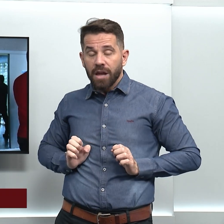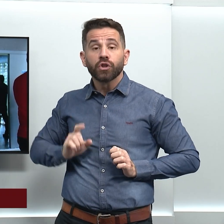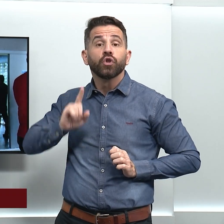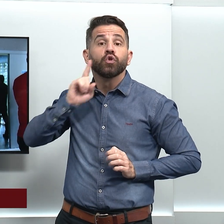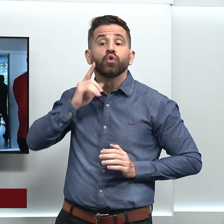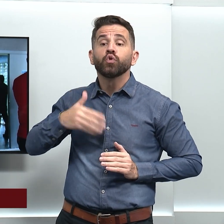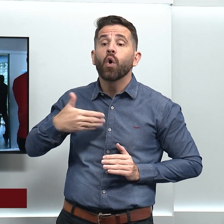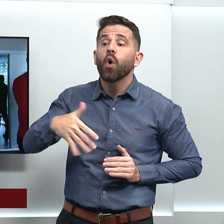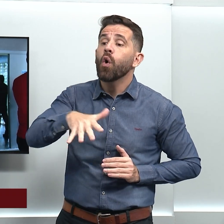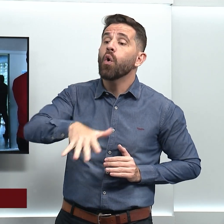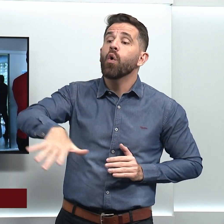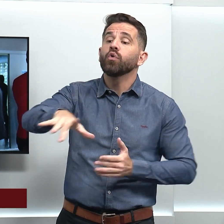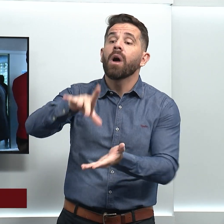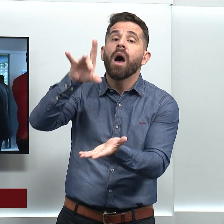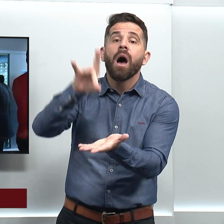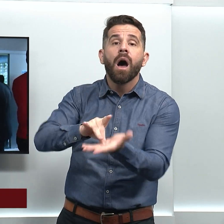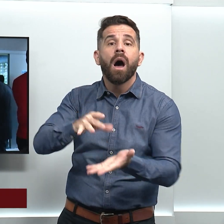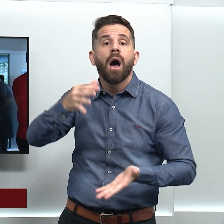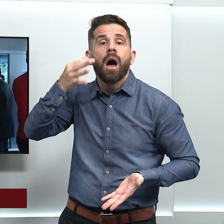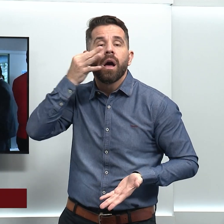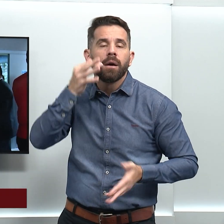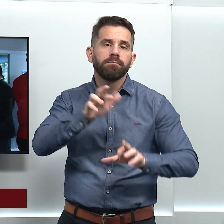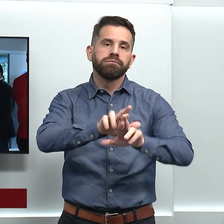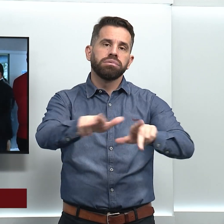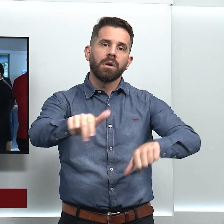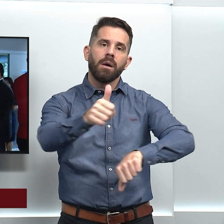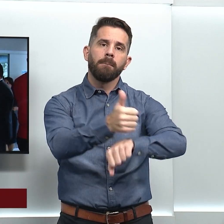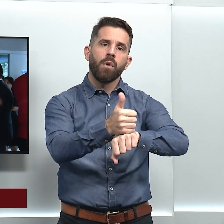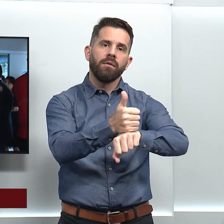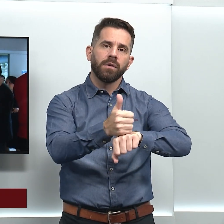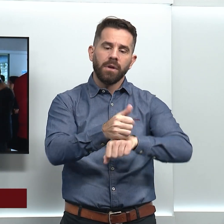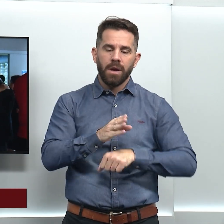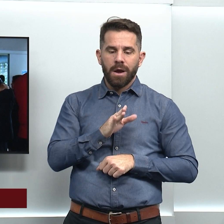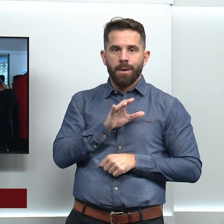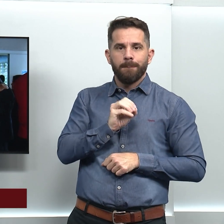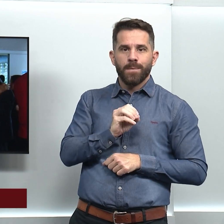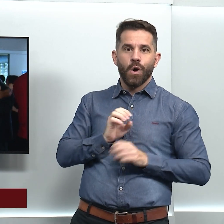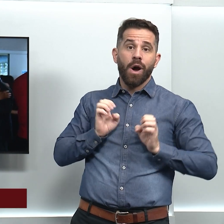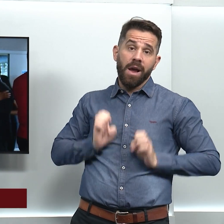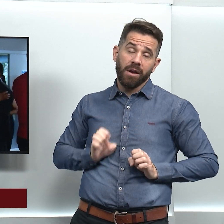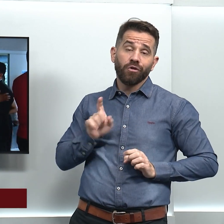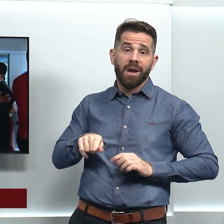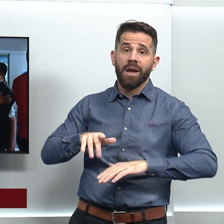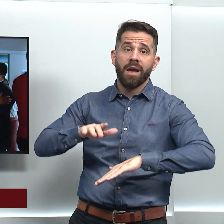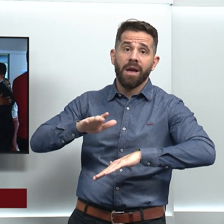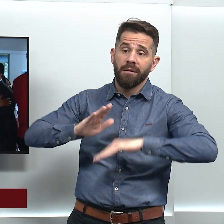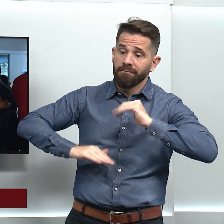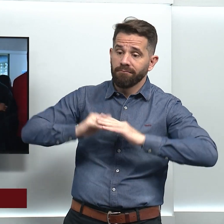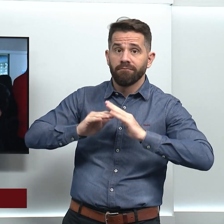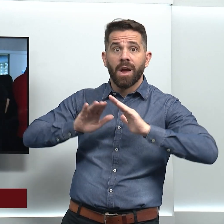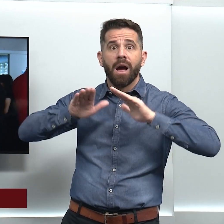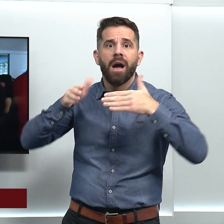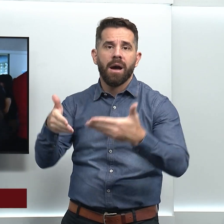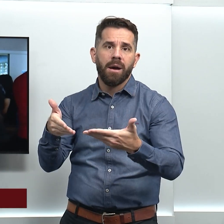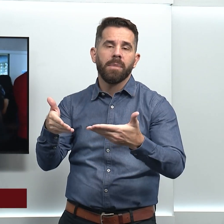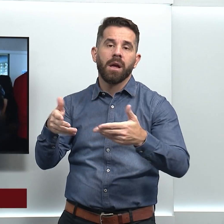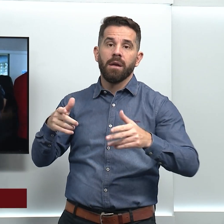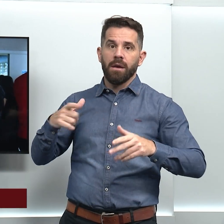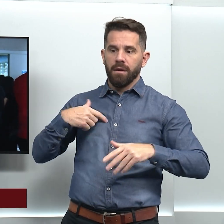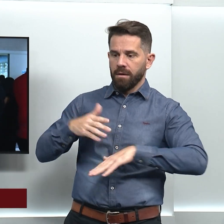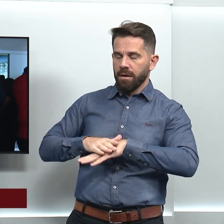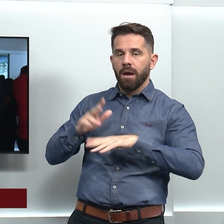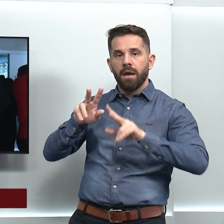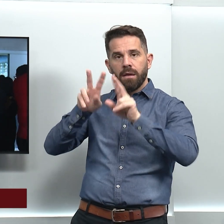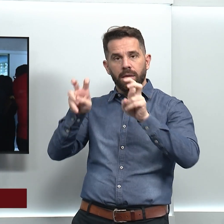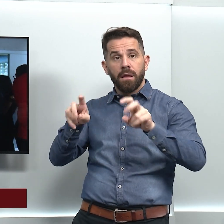dia a dia, dos diversos profissionais. Eu costumo dizer que bioética é ética aplicada. E é sobre isso que a gente vai falar, inclusive sobre as novas